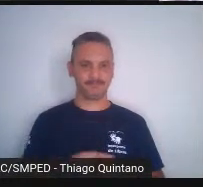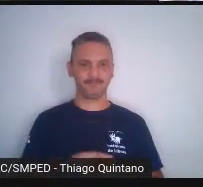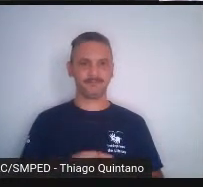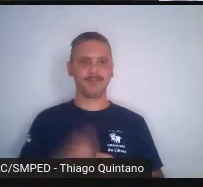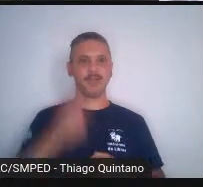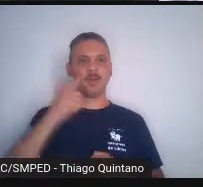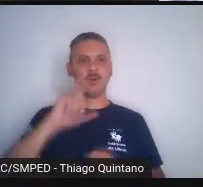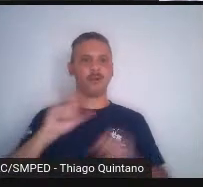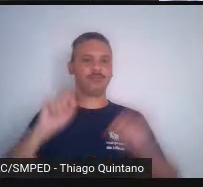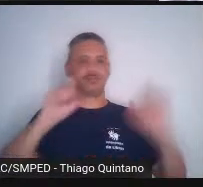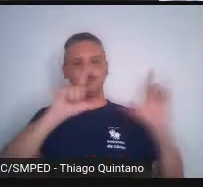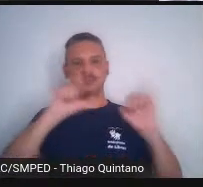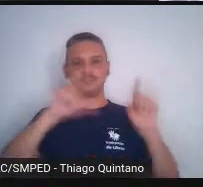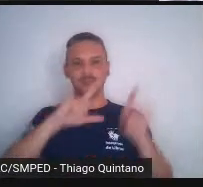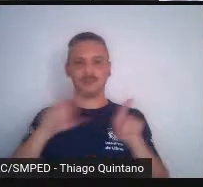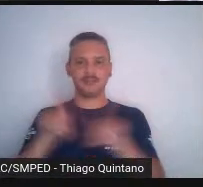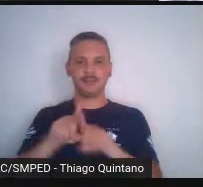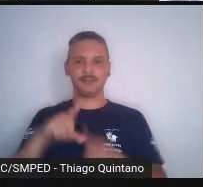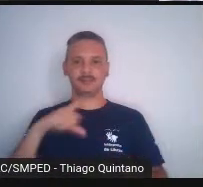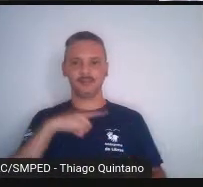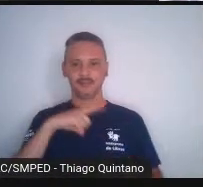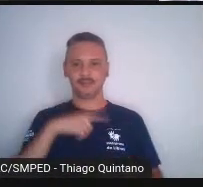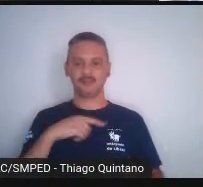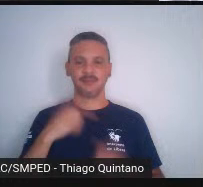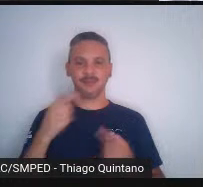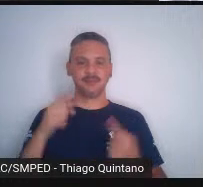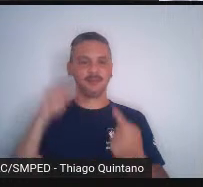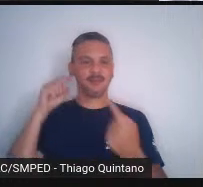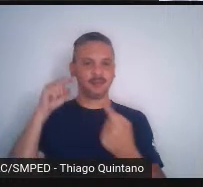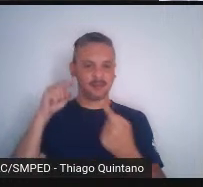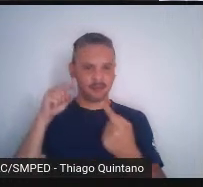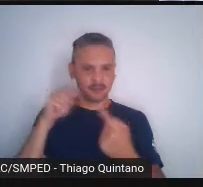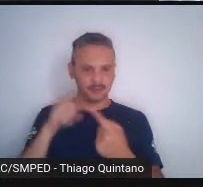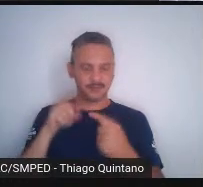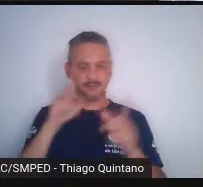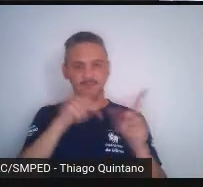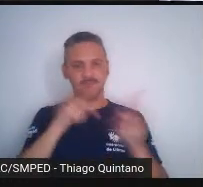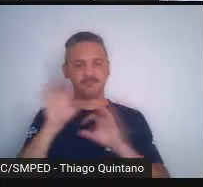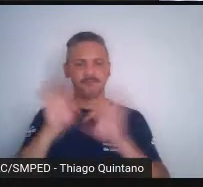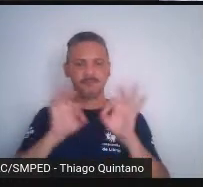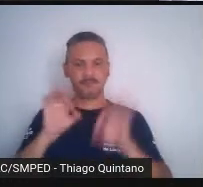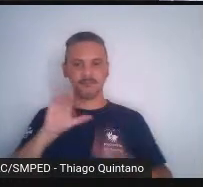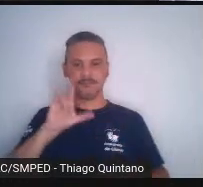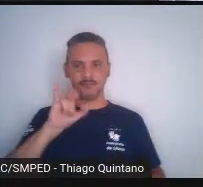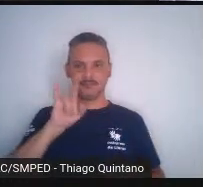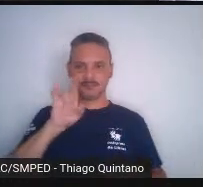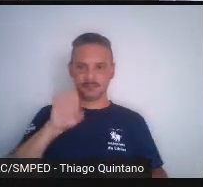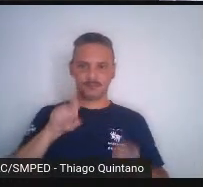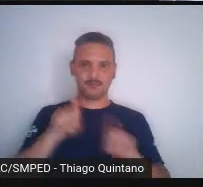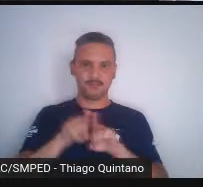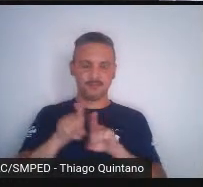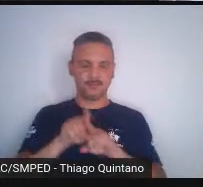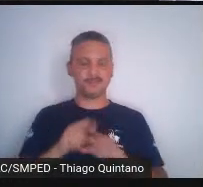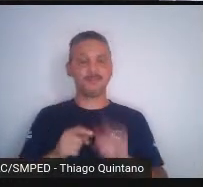imagens também, orientando a professora Caíra Rodrigues. Isso aqui mostra